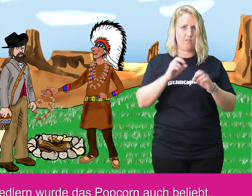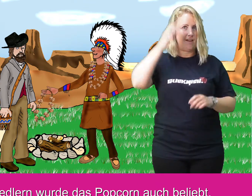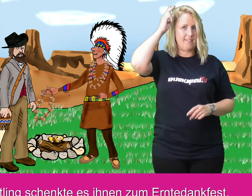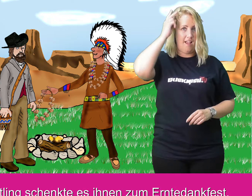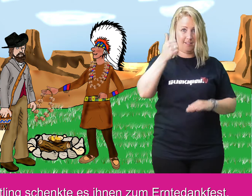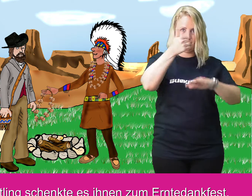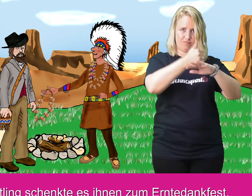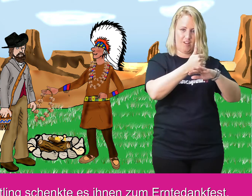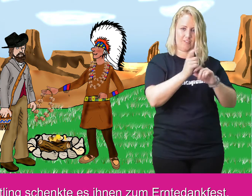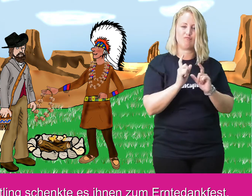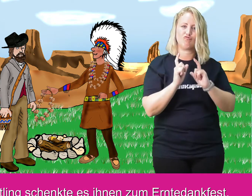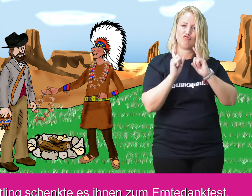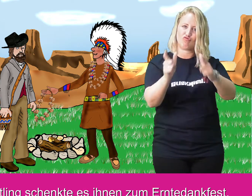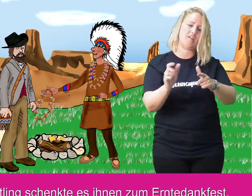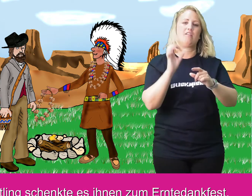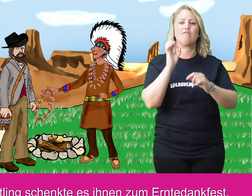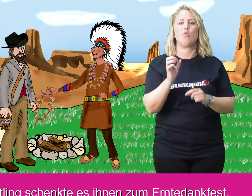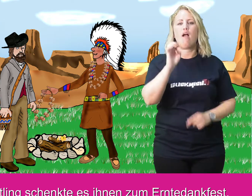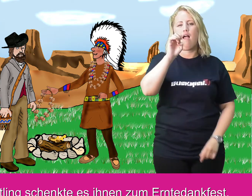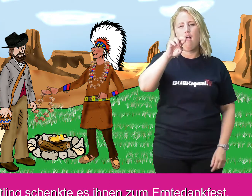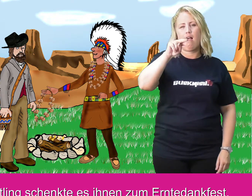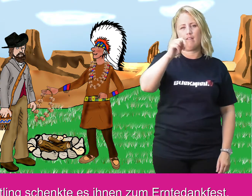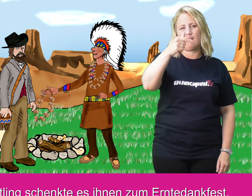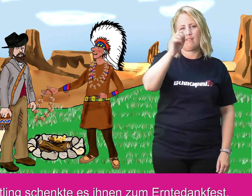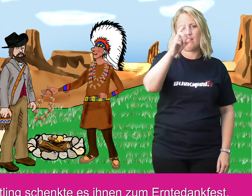beliebt. Ein Indianer-Häuptling schenkte es ihnen zum Erntedankfest.